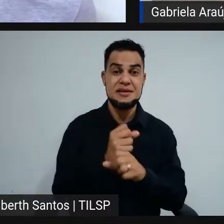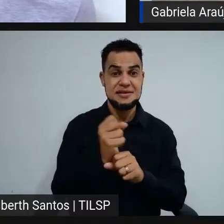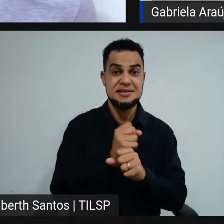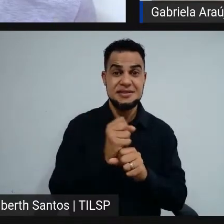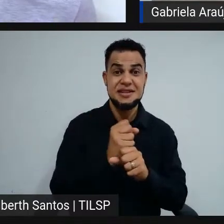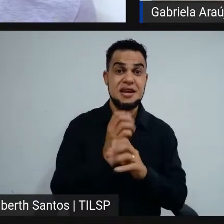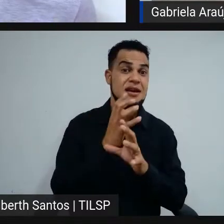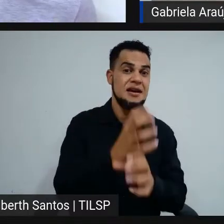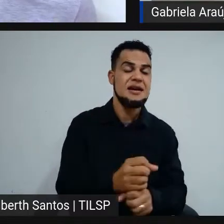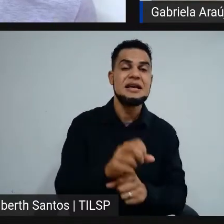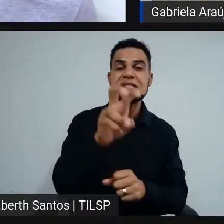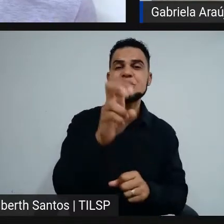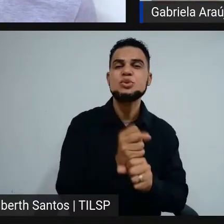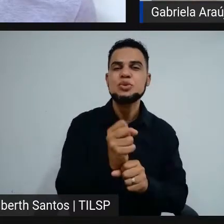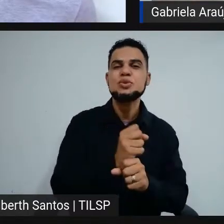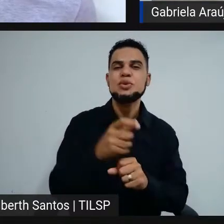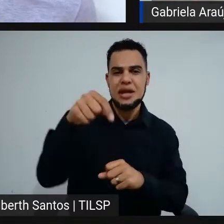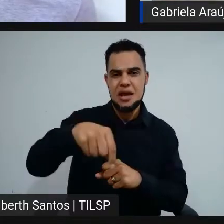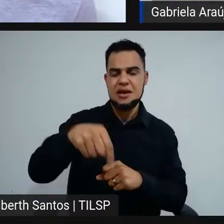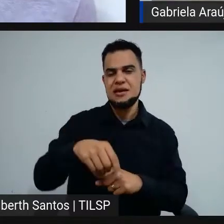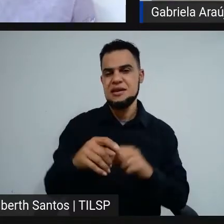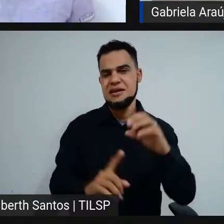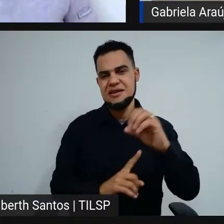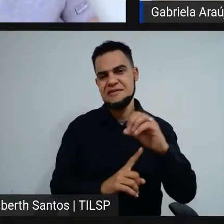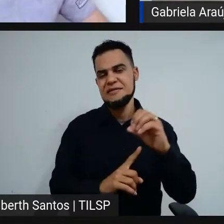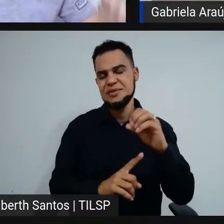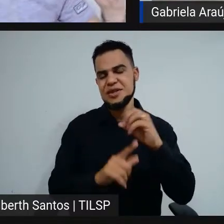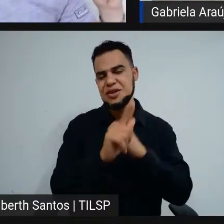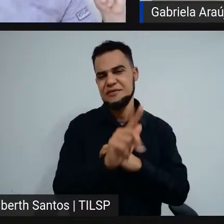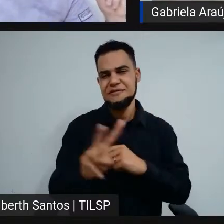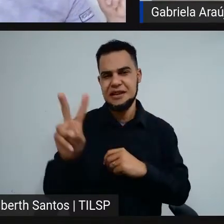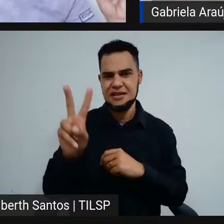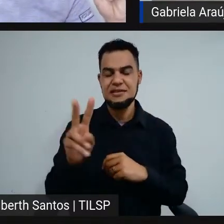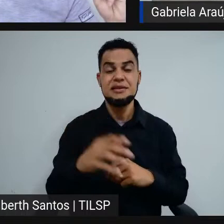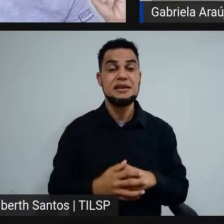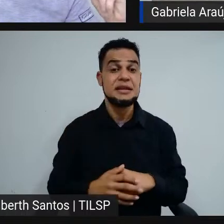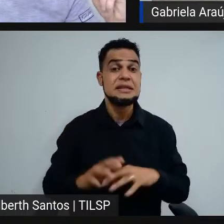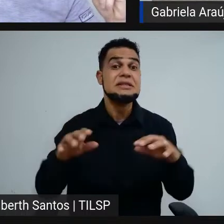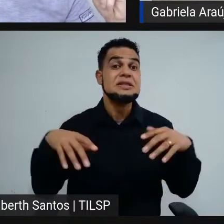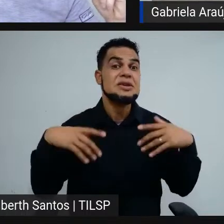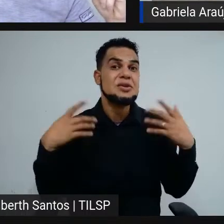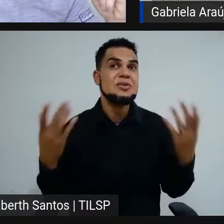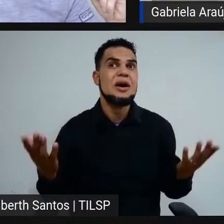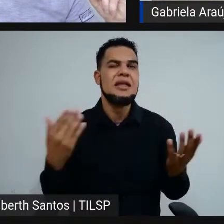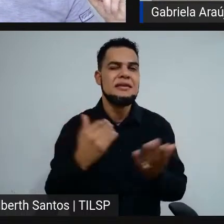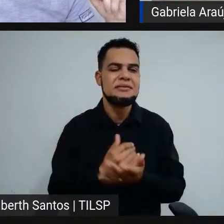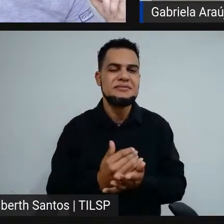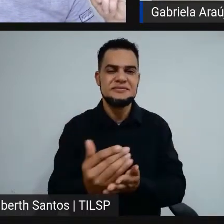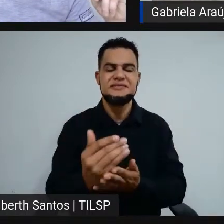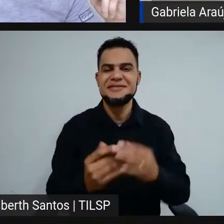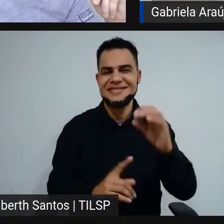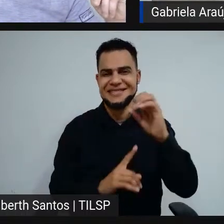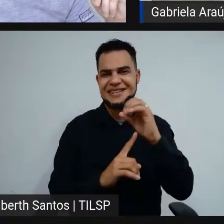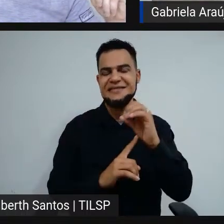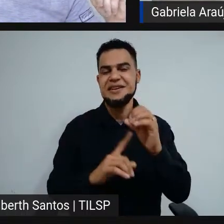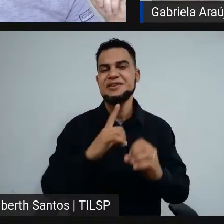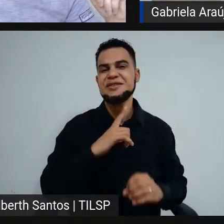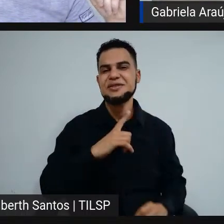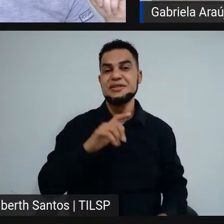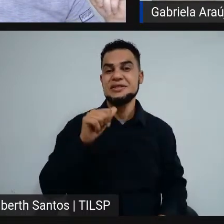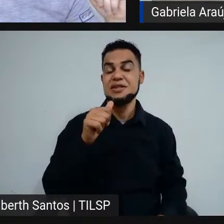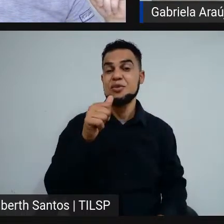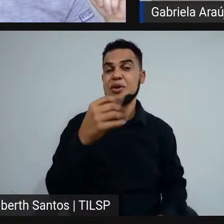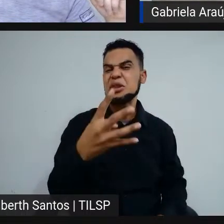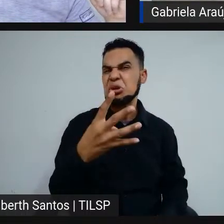eu estou no IFMG do campus Governador Valadares. Quando eu ingressei no IF, eu tinha 14 para